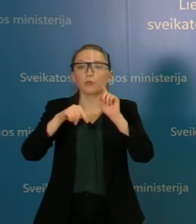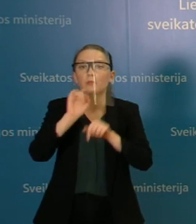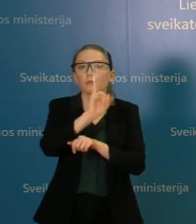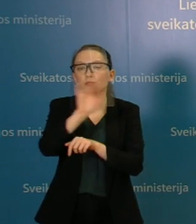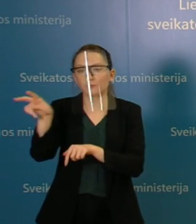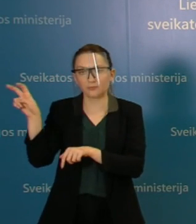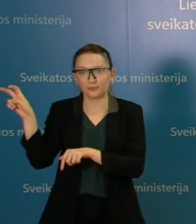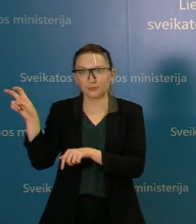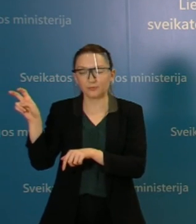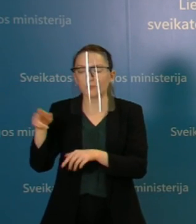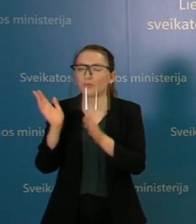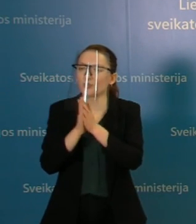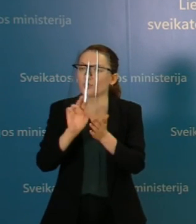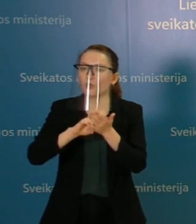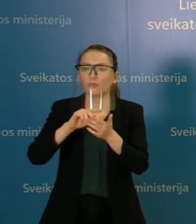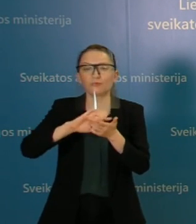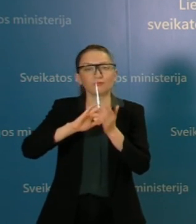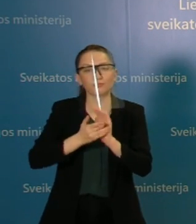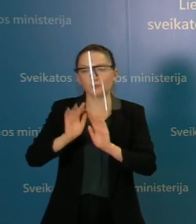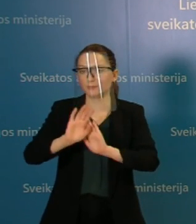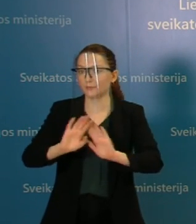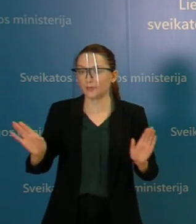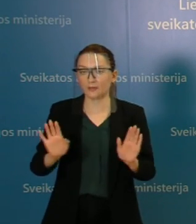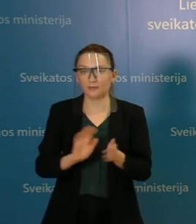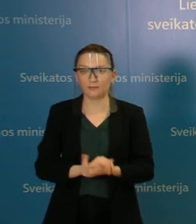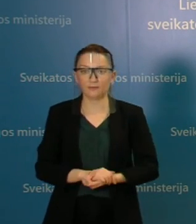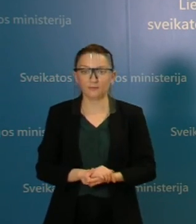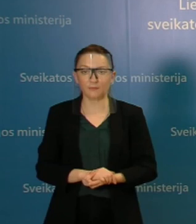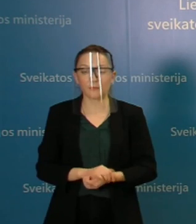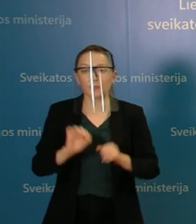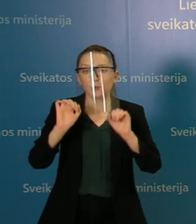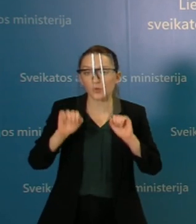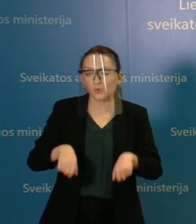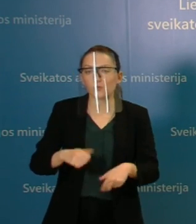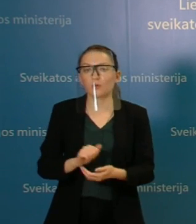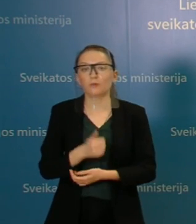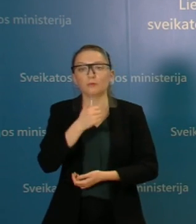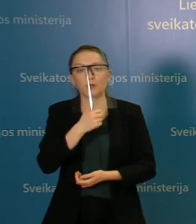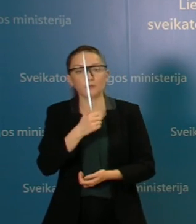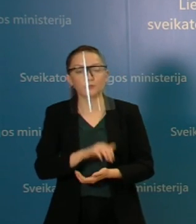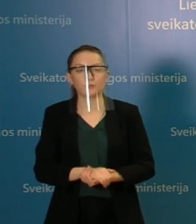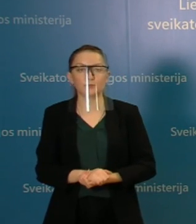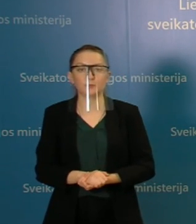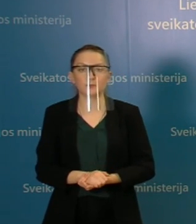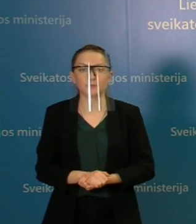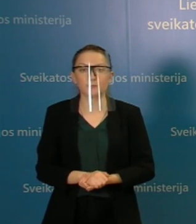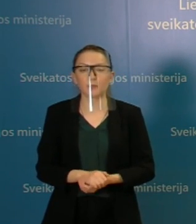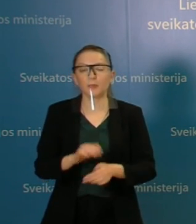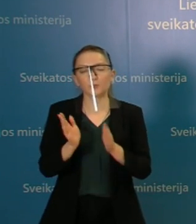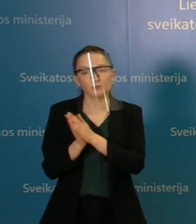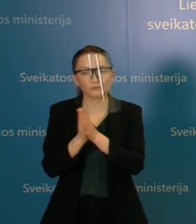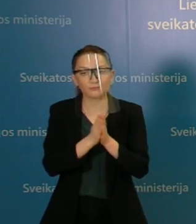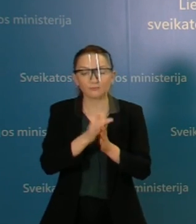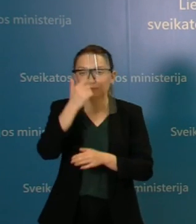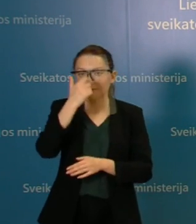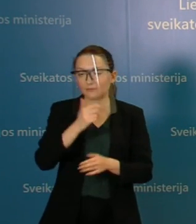kviečiu persigalvoti. Ir tikrai rasit būdu ir galimybių ir ypatingai, tikrai primiktinai